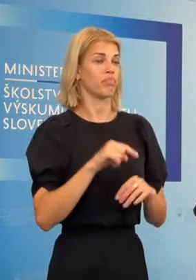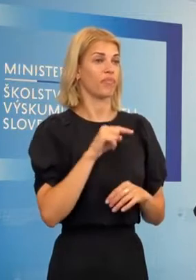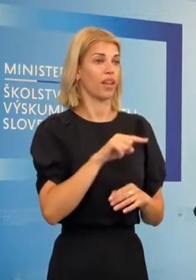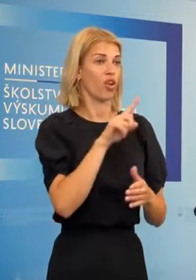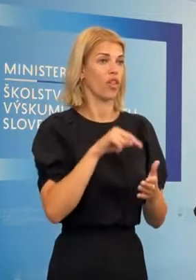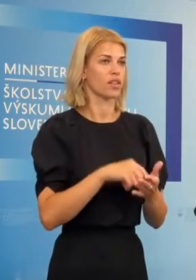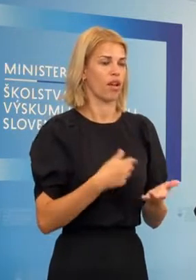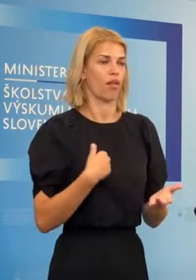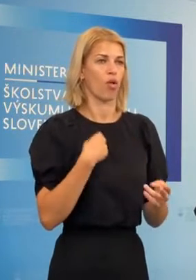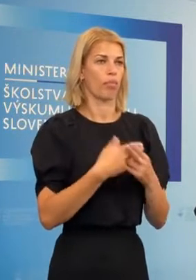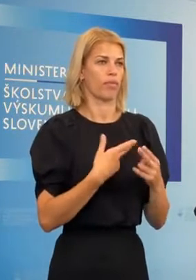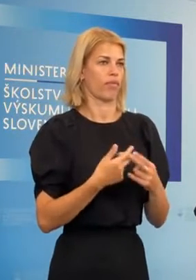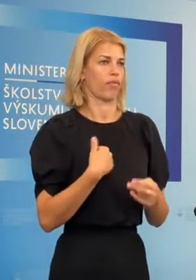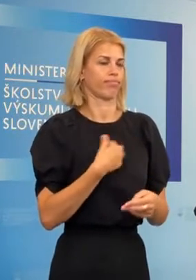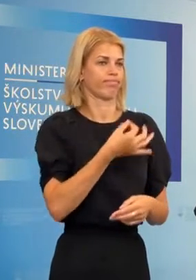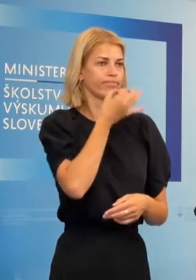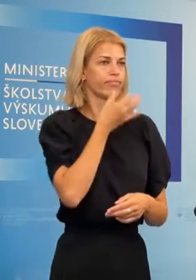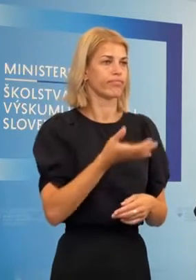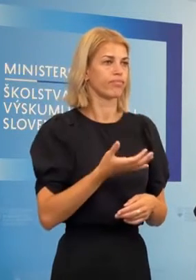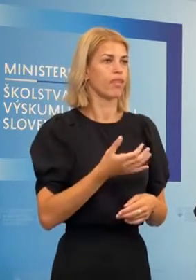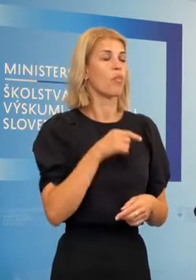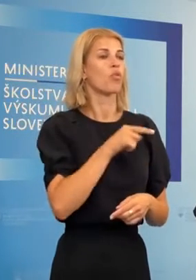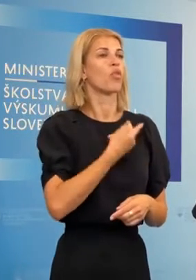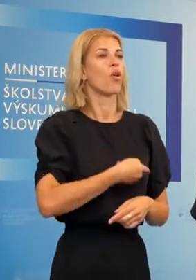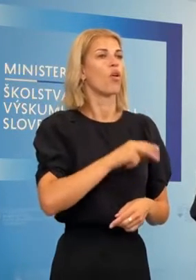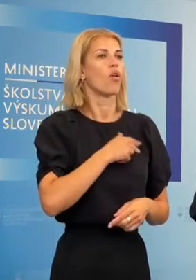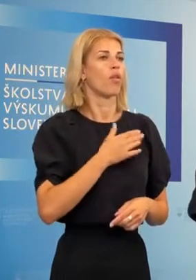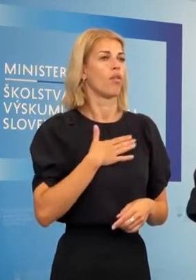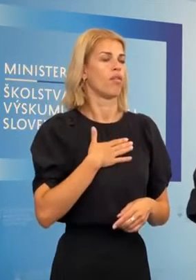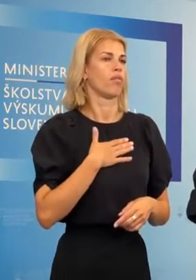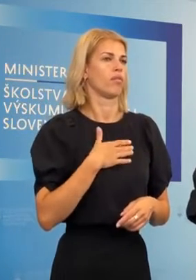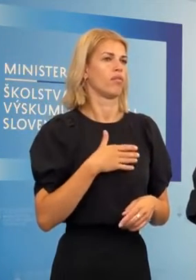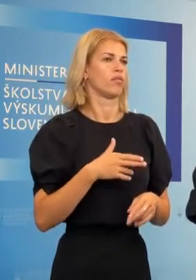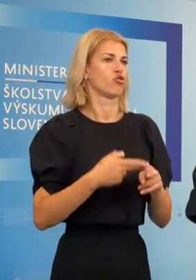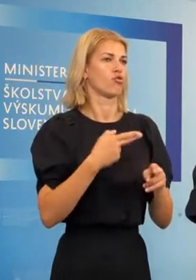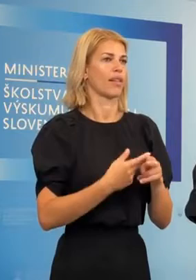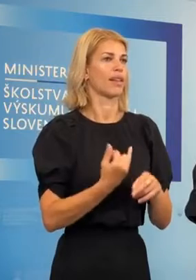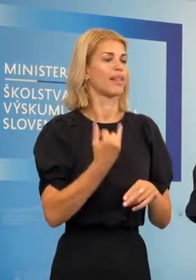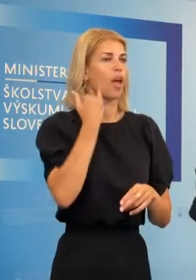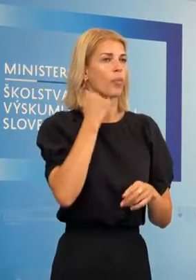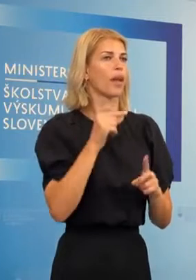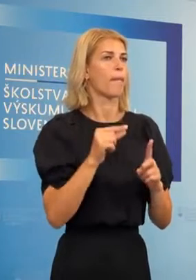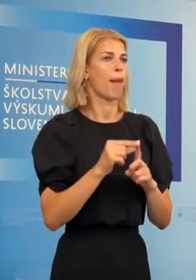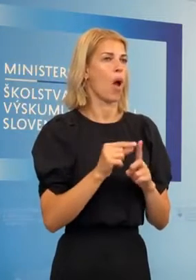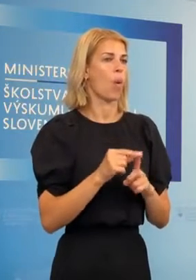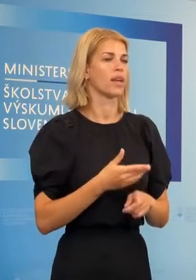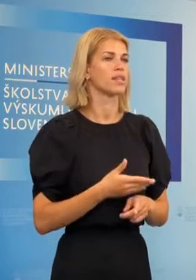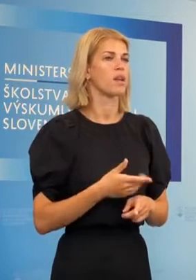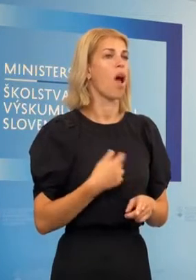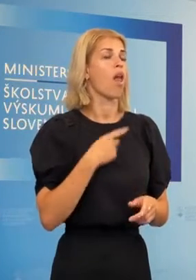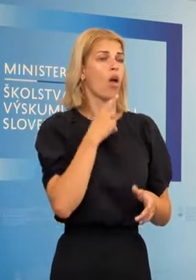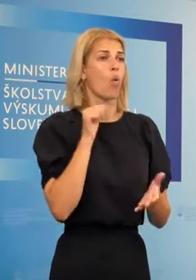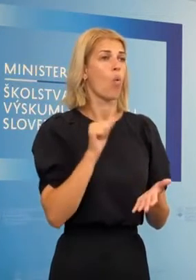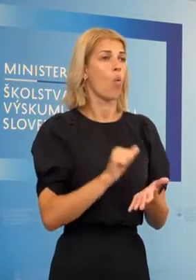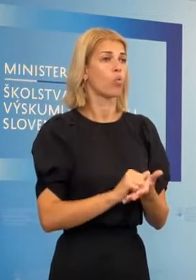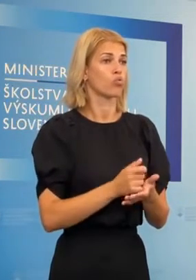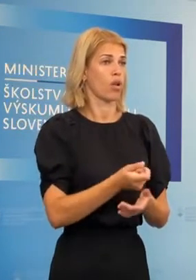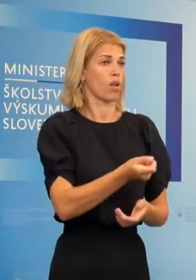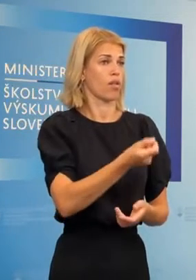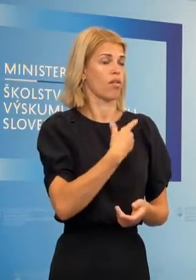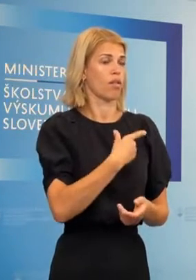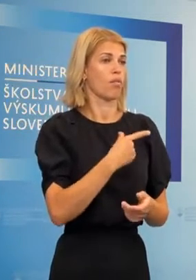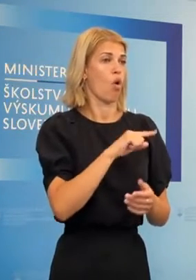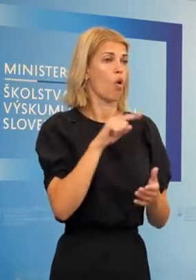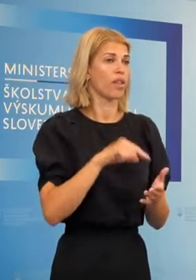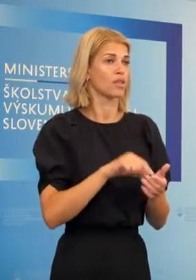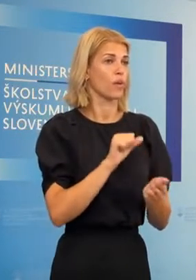musím povedať, že vám neviem zodpovedať, lebo toto má v gesi náš pán štátny trámník Pavlis, ale určite, ak sa pošlete otázku na